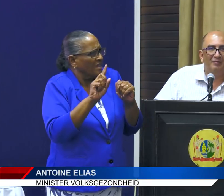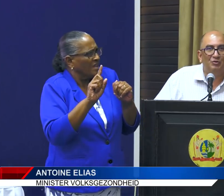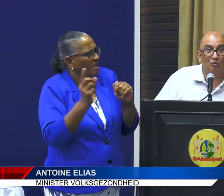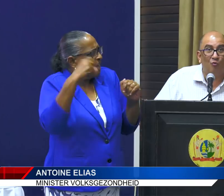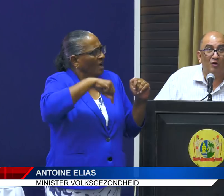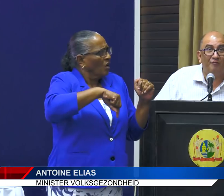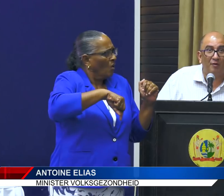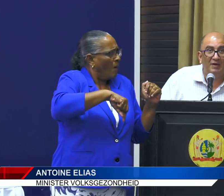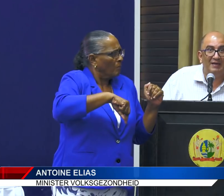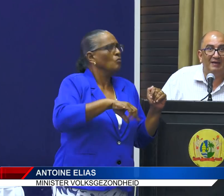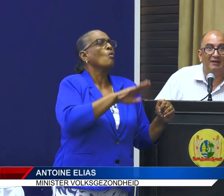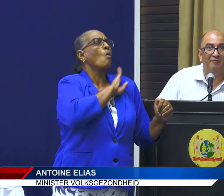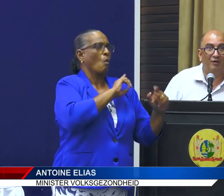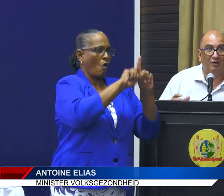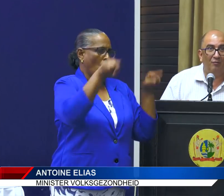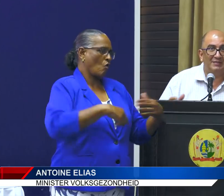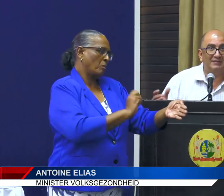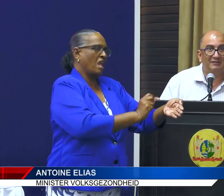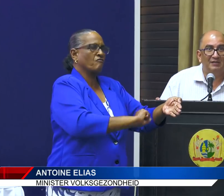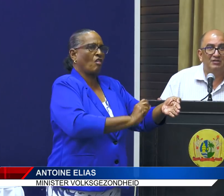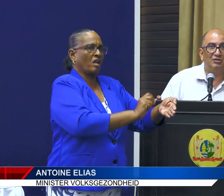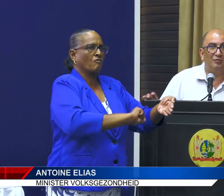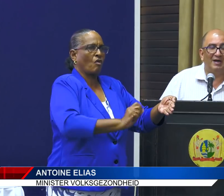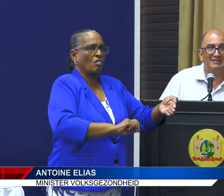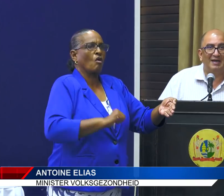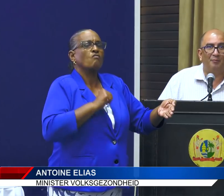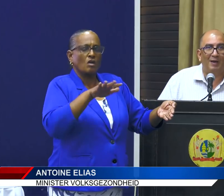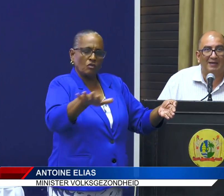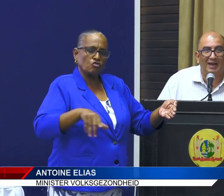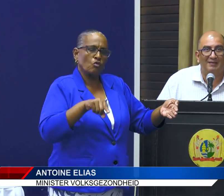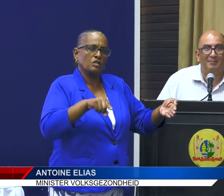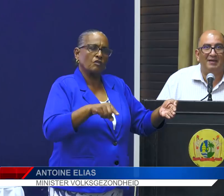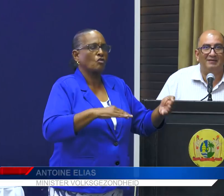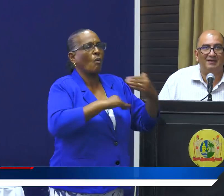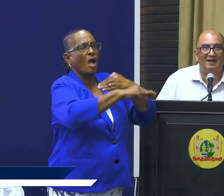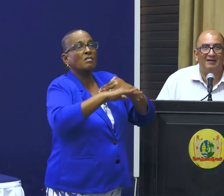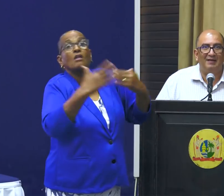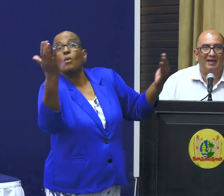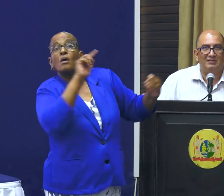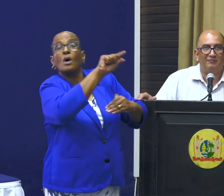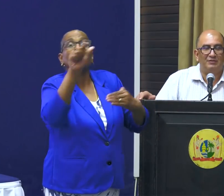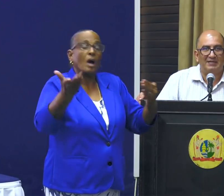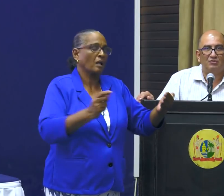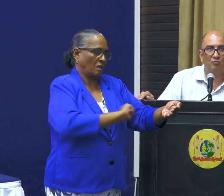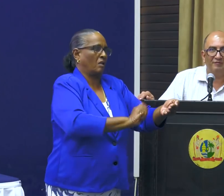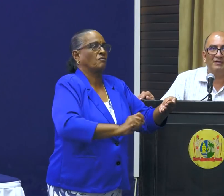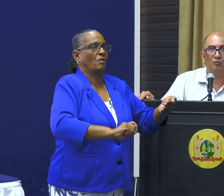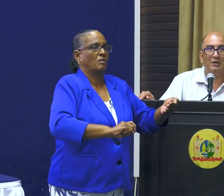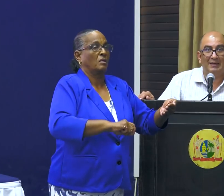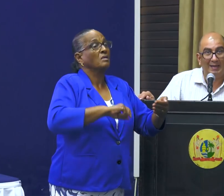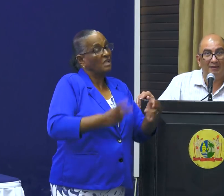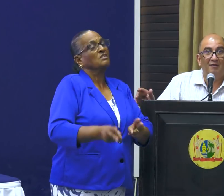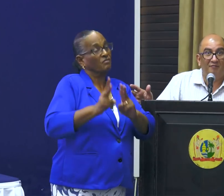moet je ook een formulier invullen wat je situatie hebt, welke landen ben je gegaan enzovoort. Dat